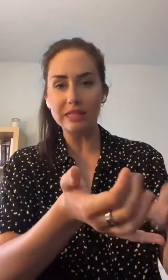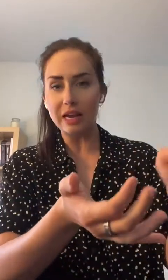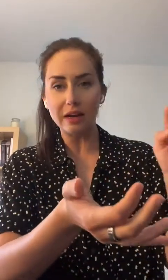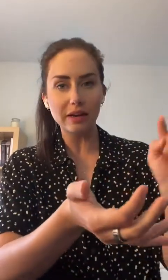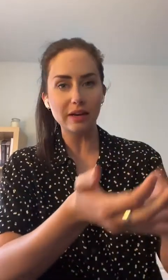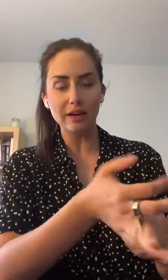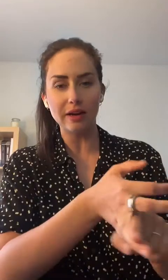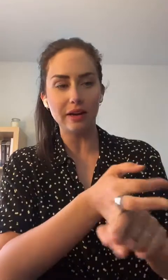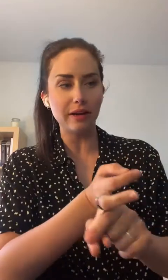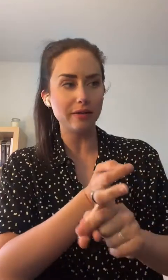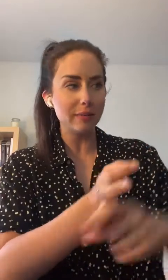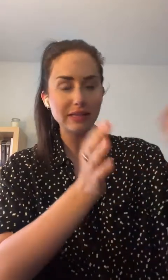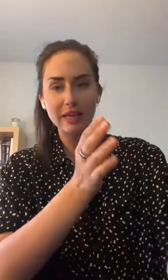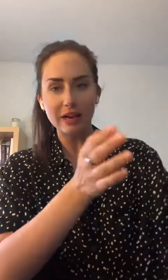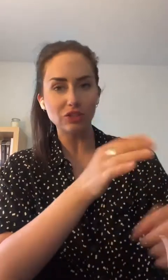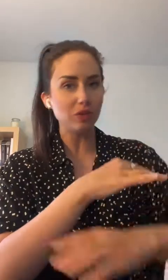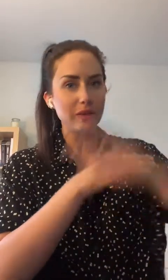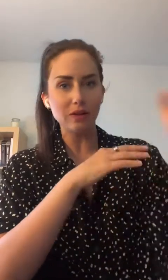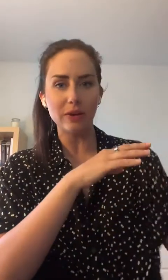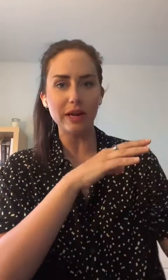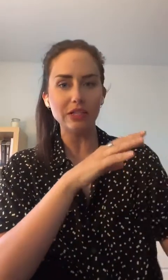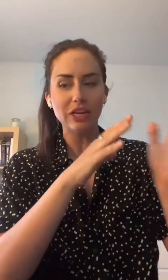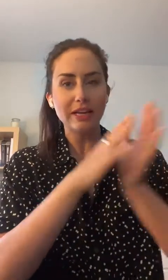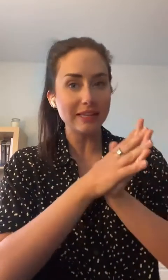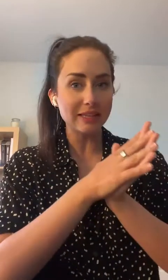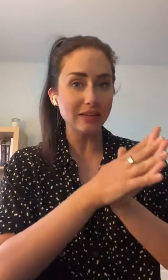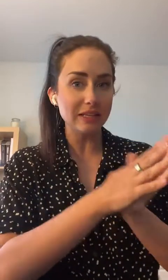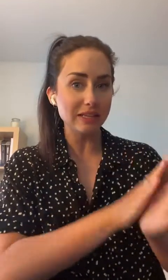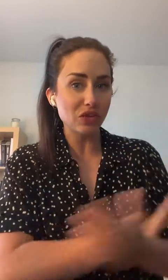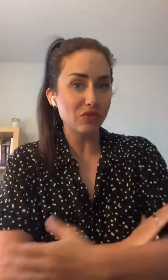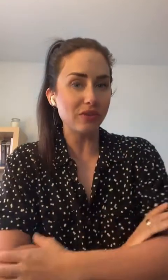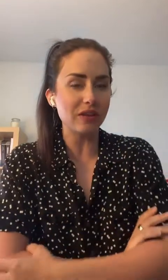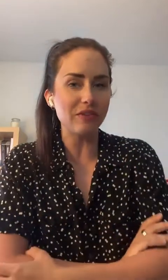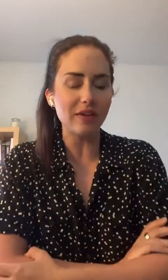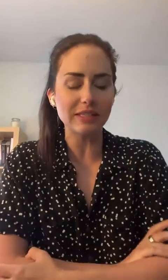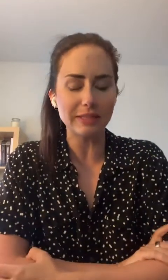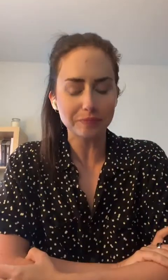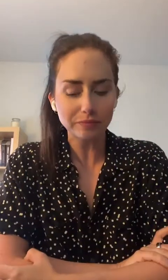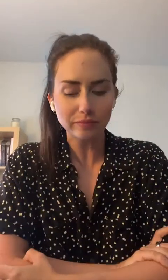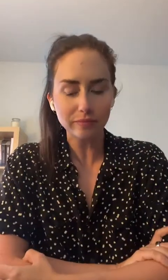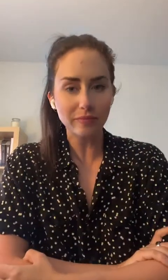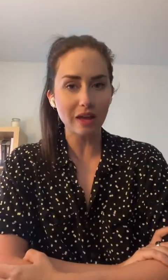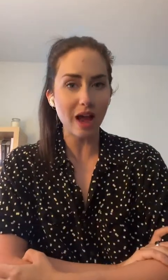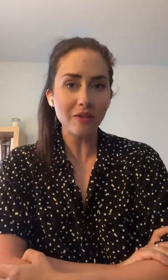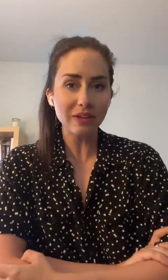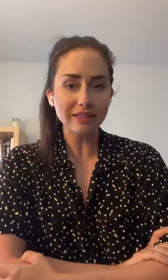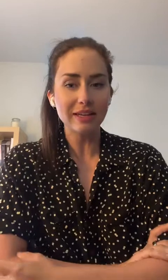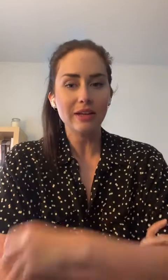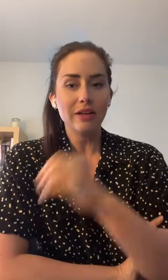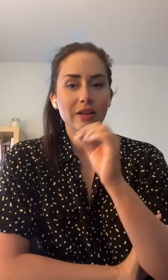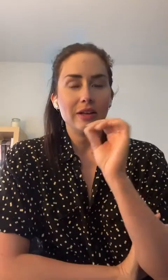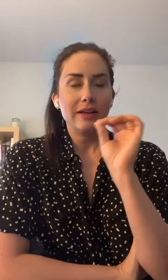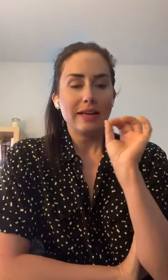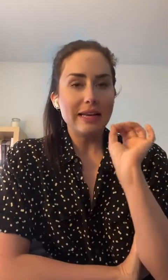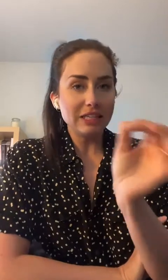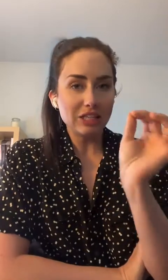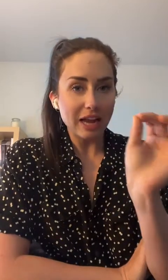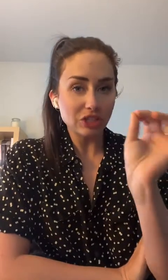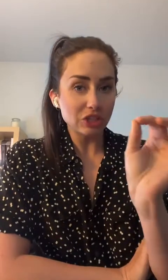micellaire, démaquillage, double nettoyage, qu'est-ce qu'il y a, qu'est-ce que vous devriez faire avec ça? En fait, la chose